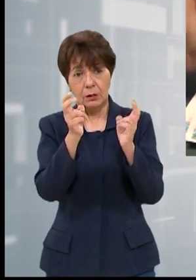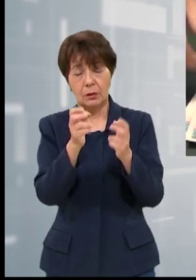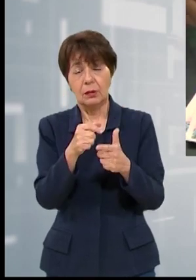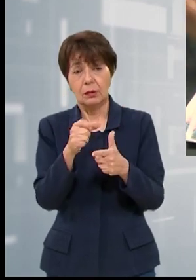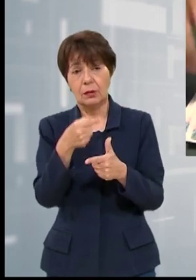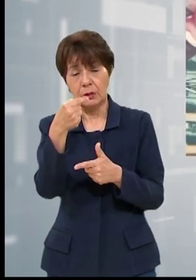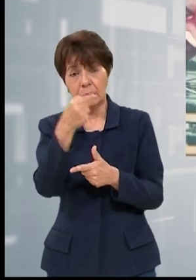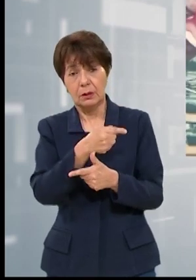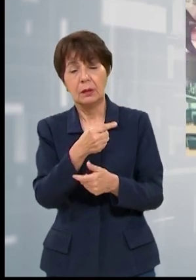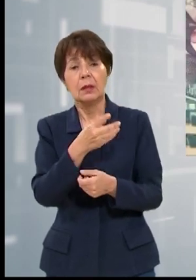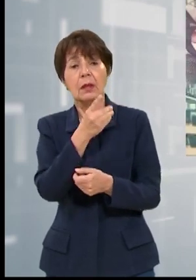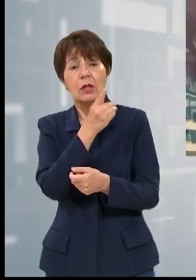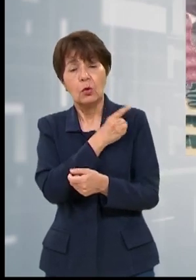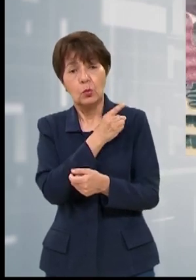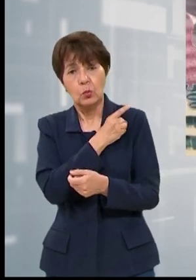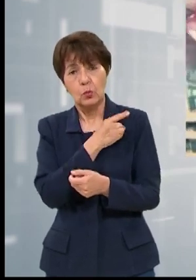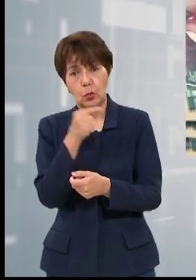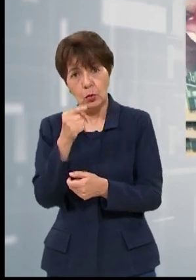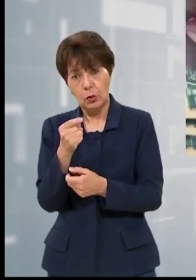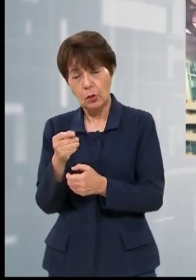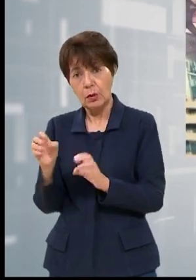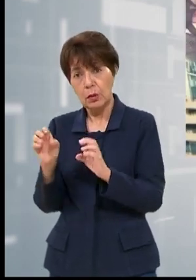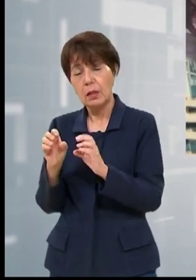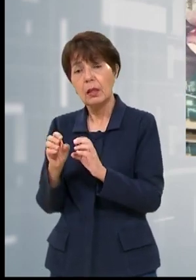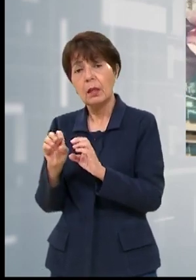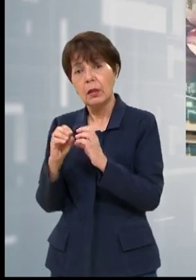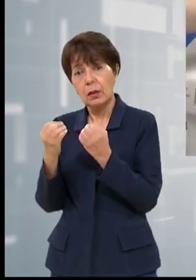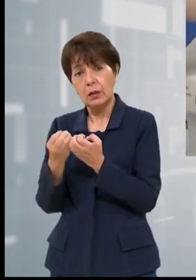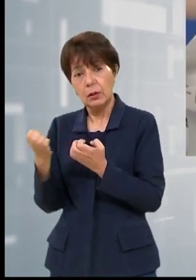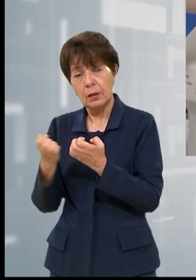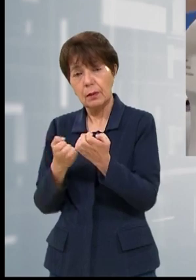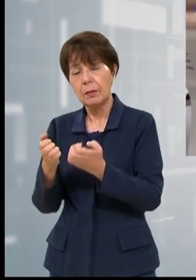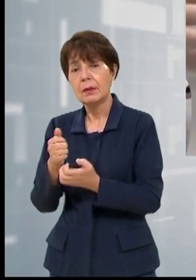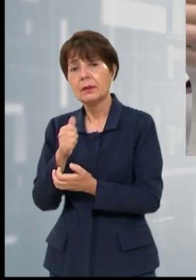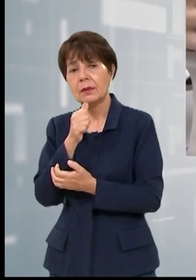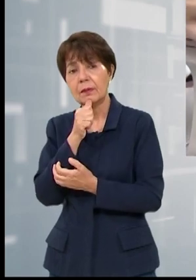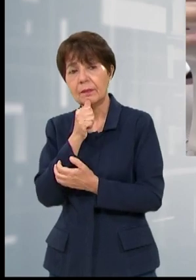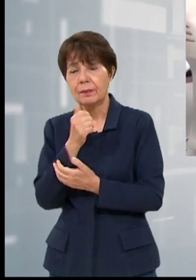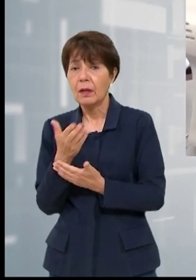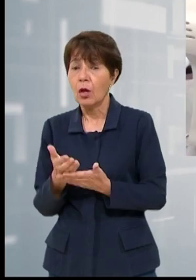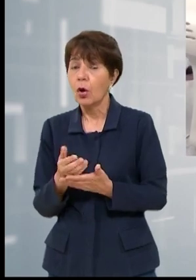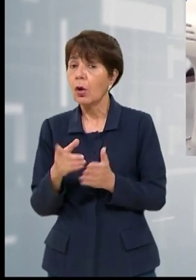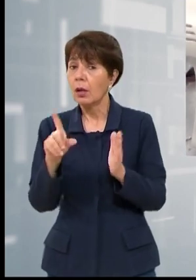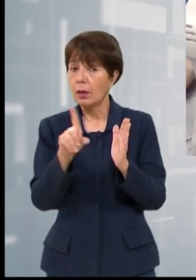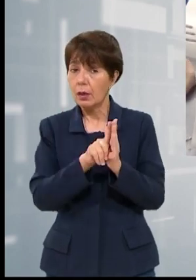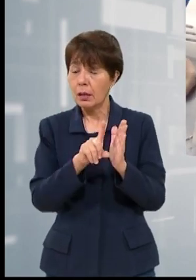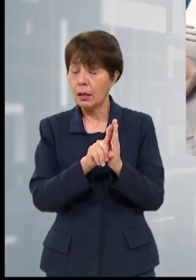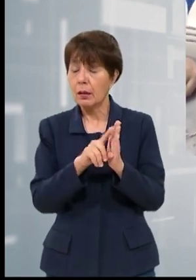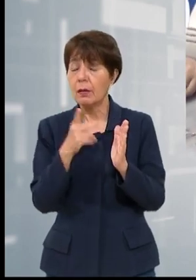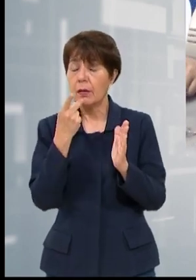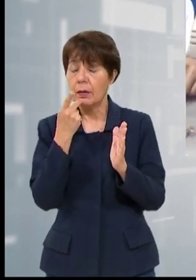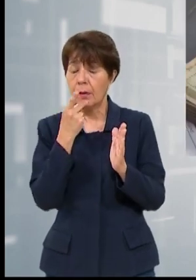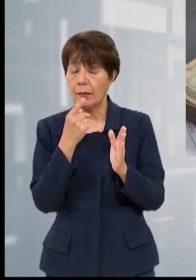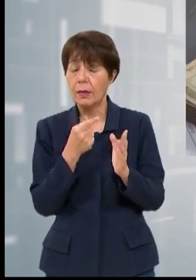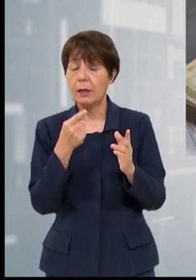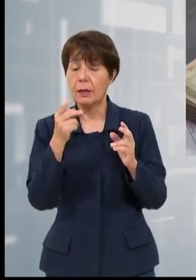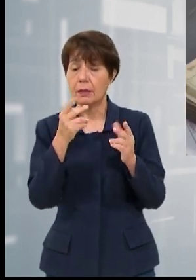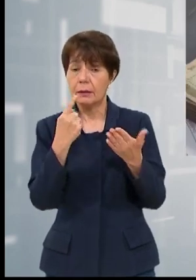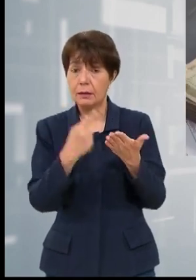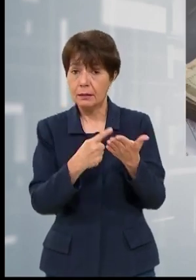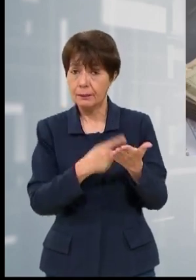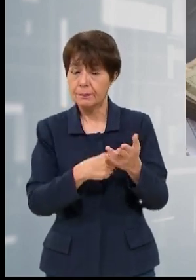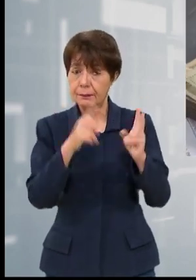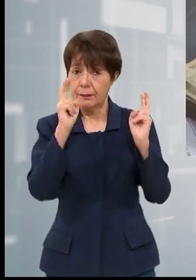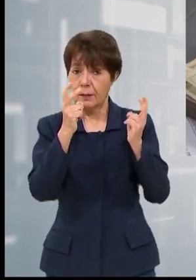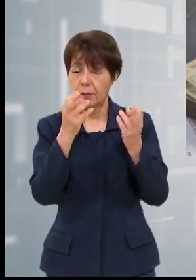directora ejecutiva de la Cámara de Comercio e Industrias de Teucigalpa espera que se creen políticas públicas para priorizar en temas de vital importancia para el